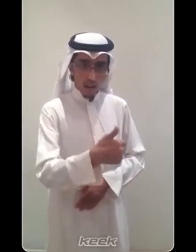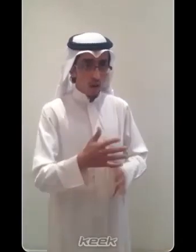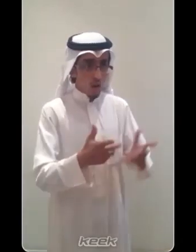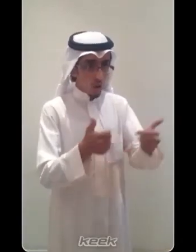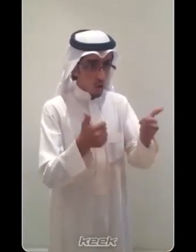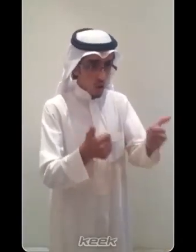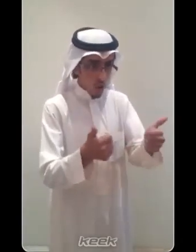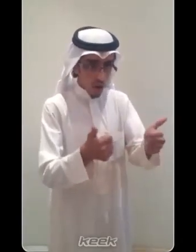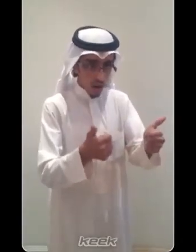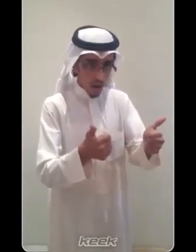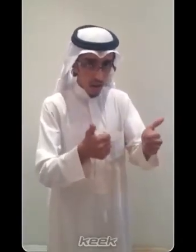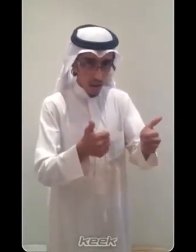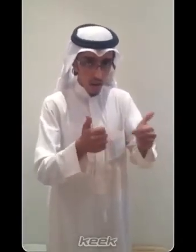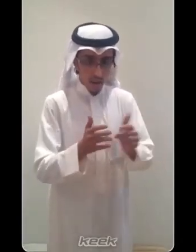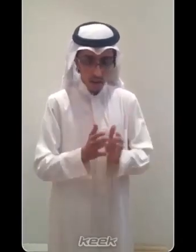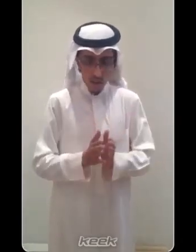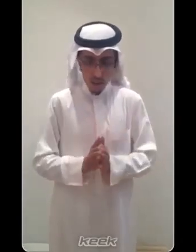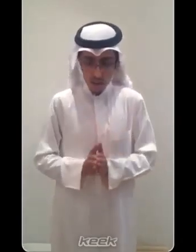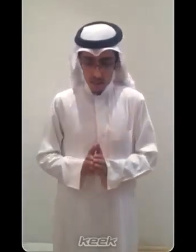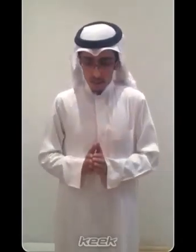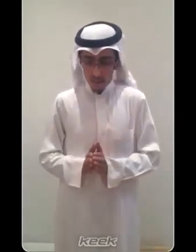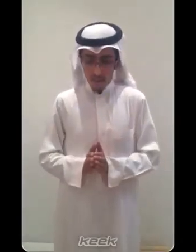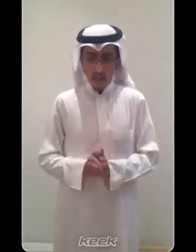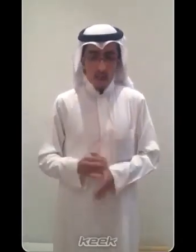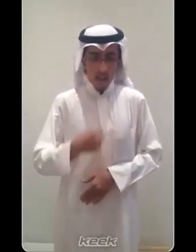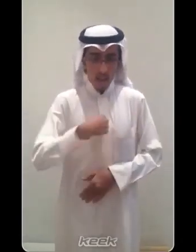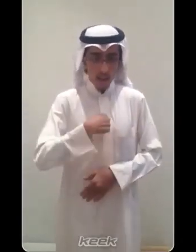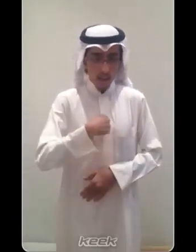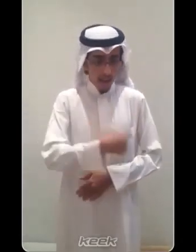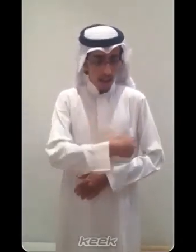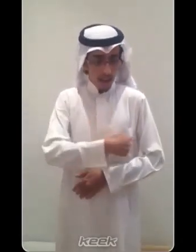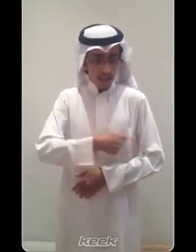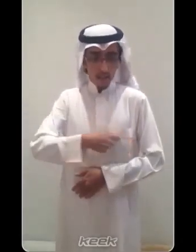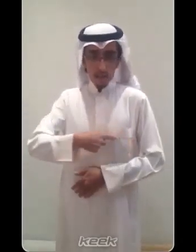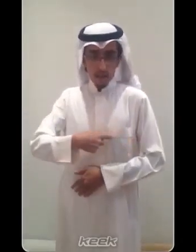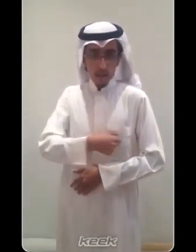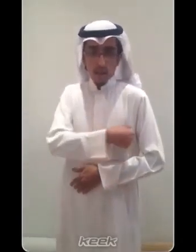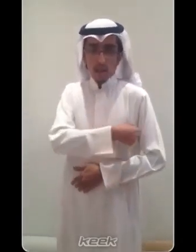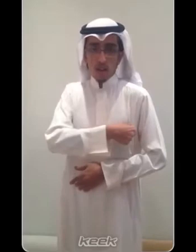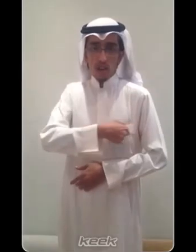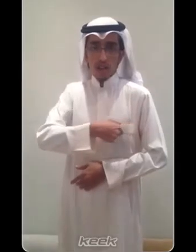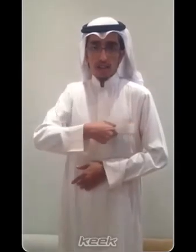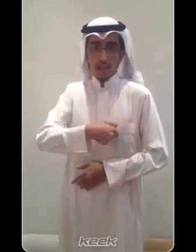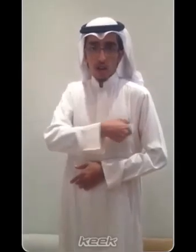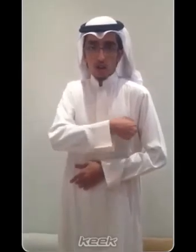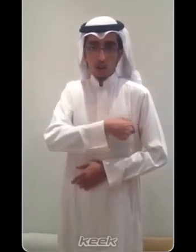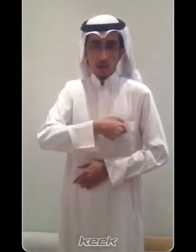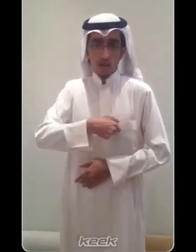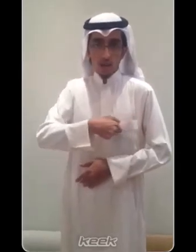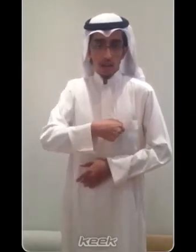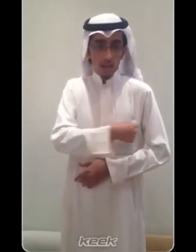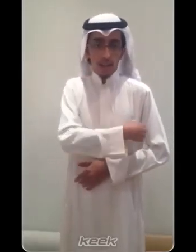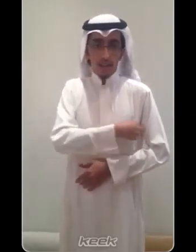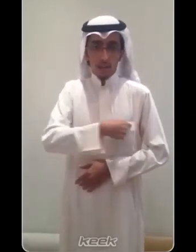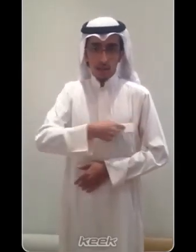كيف وشلونك أنا اسمي عبارة عن الشرطة العسكرية والشرطة اسمي